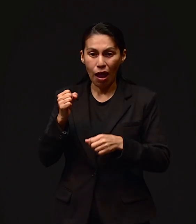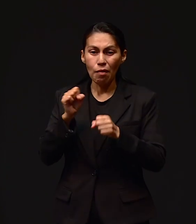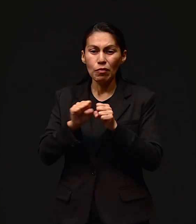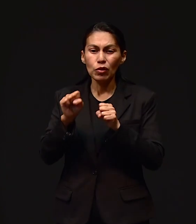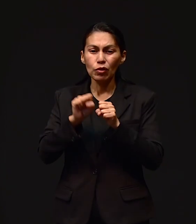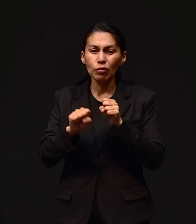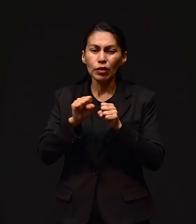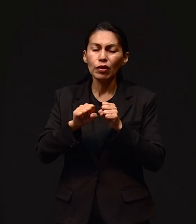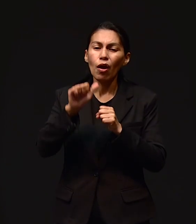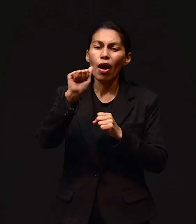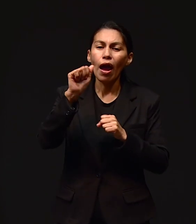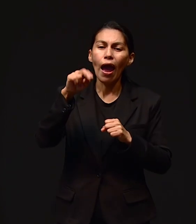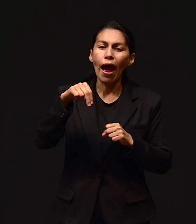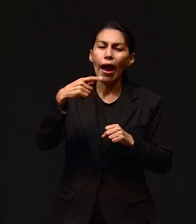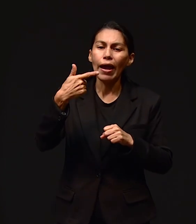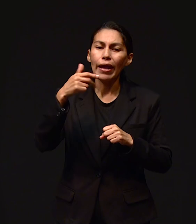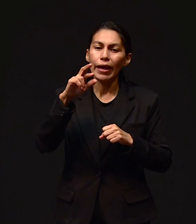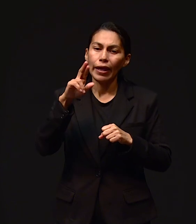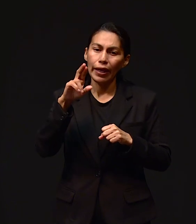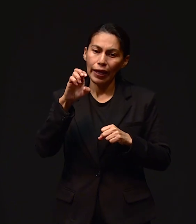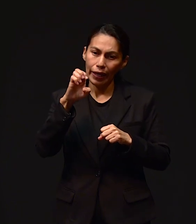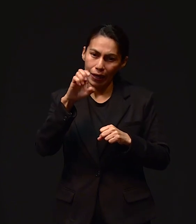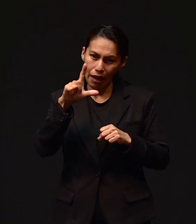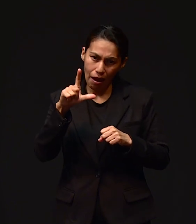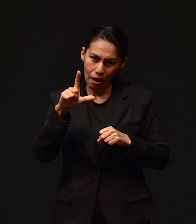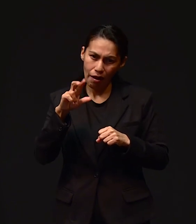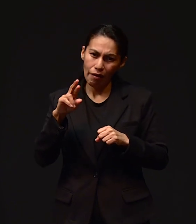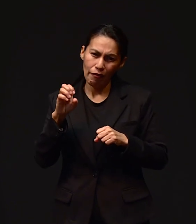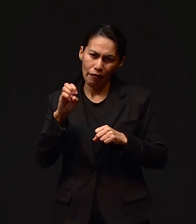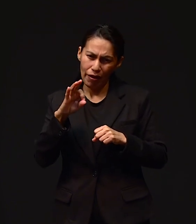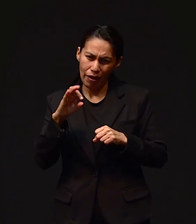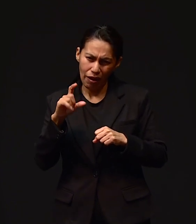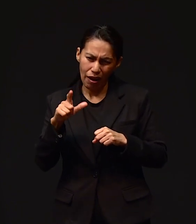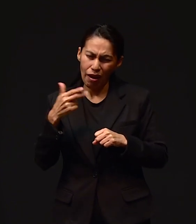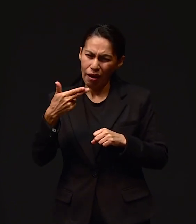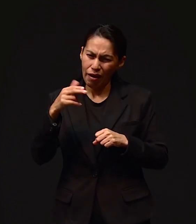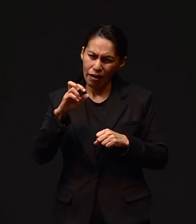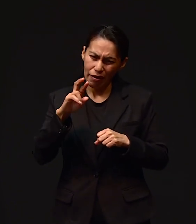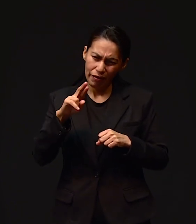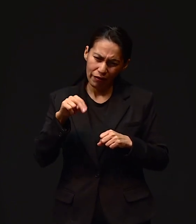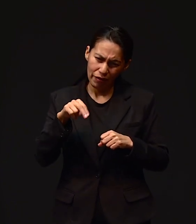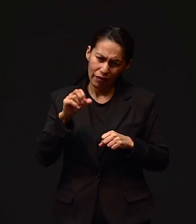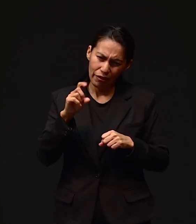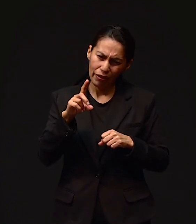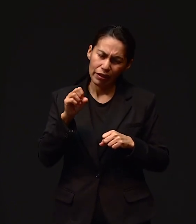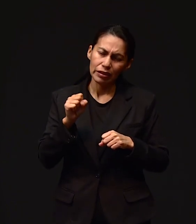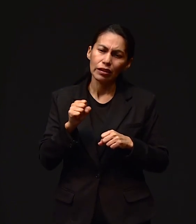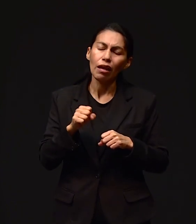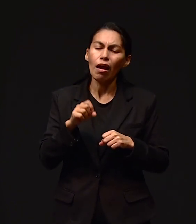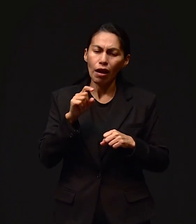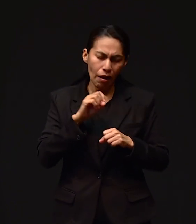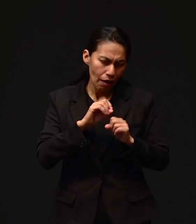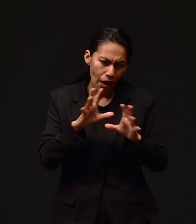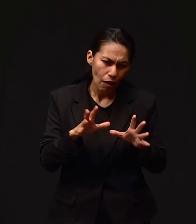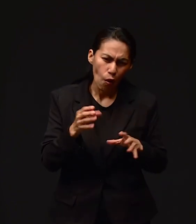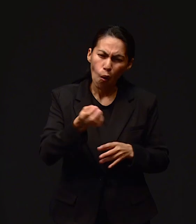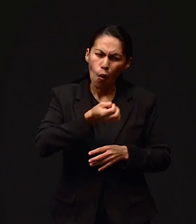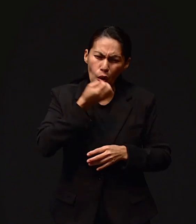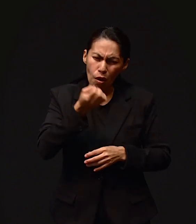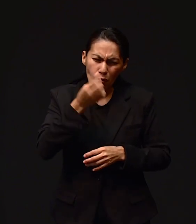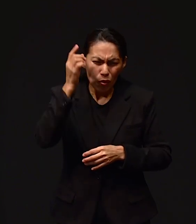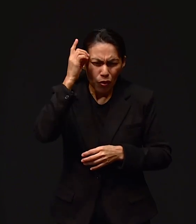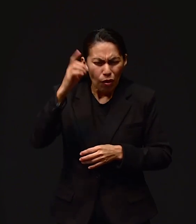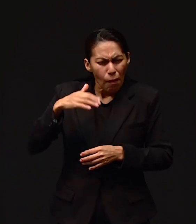Rafael Ángel Velázquez Martínez Estaremos orando Mirna Por tu sobrino Para que Dios